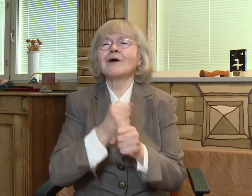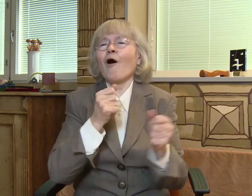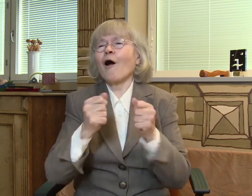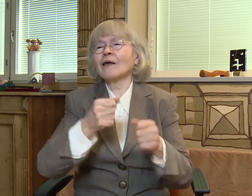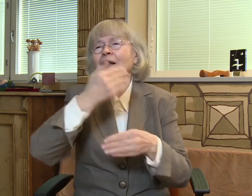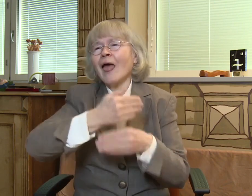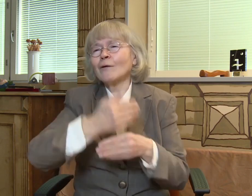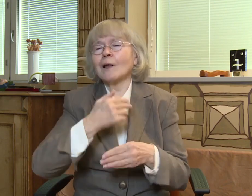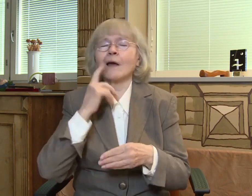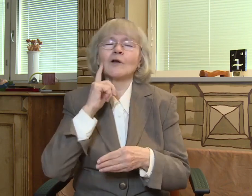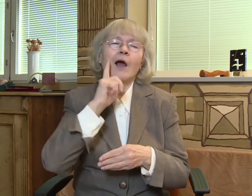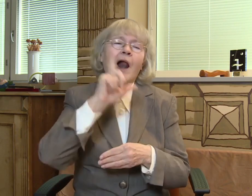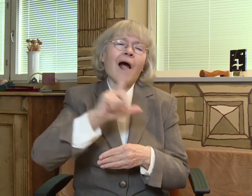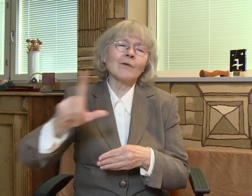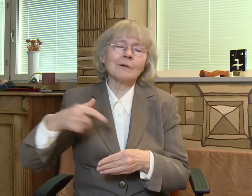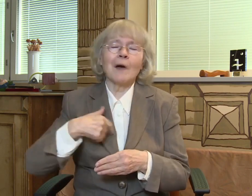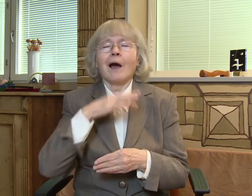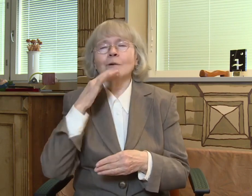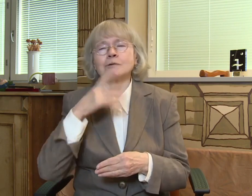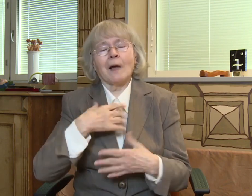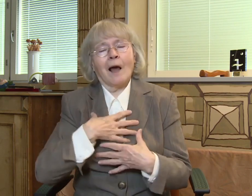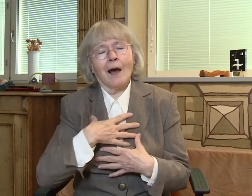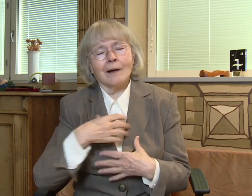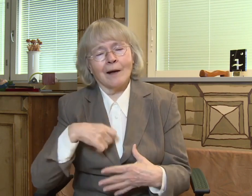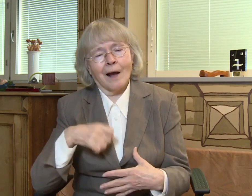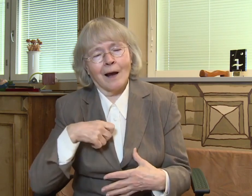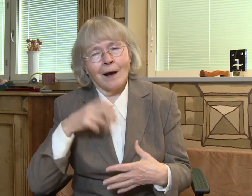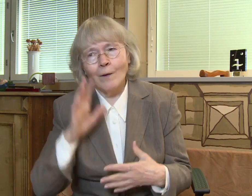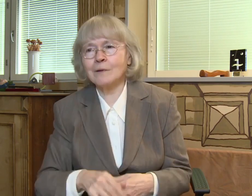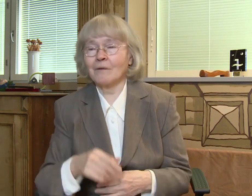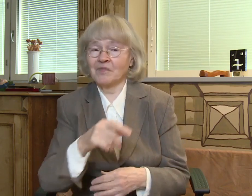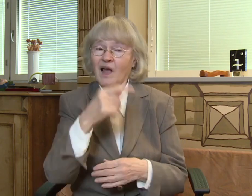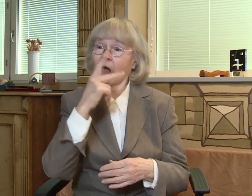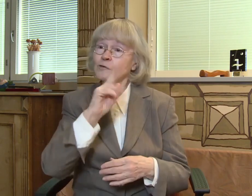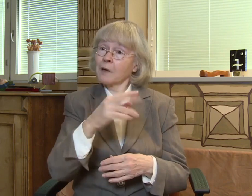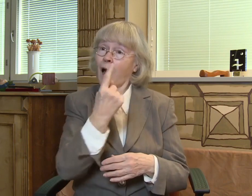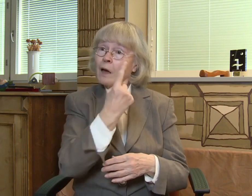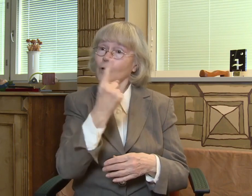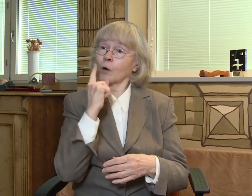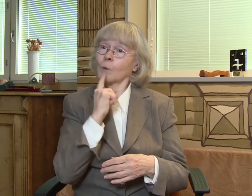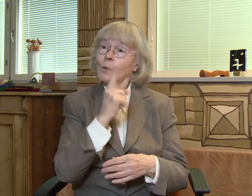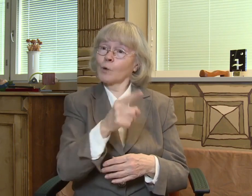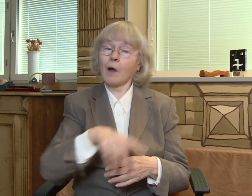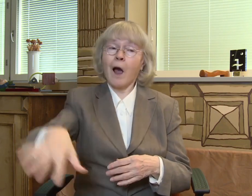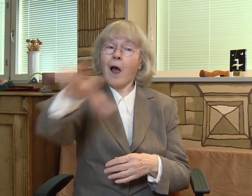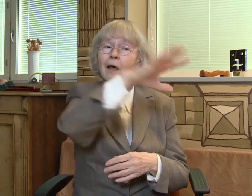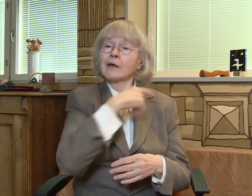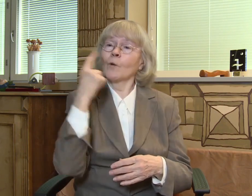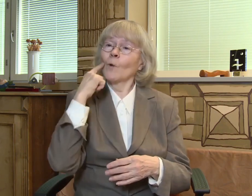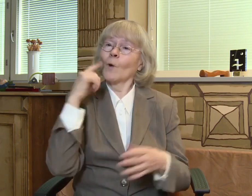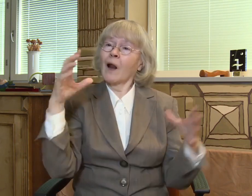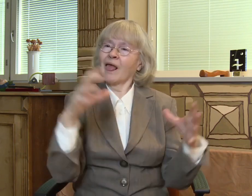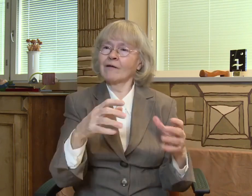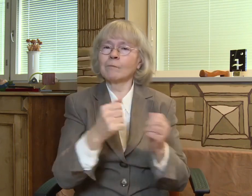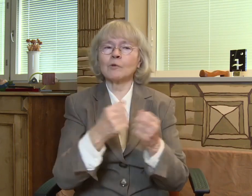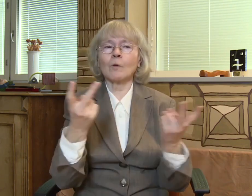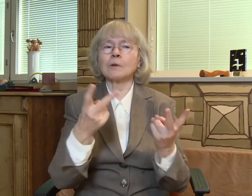Joka lauantai hän ohjasi näytelmiä ja nauratti muita opiskelijoita. Nähtävästi Kaisu oli ainoa kuuro kuulevien joukossa,